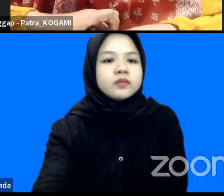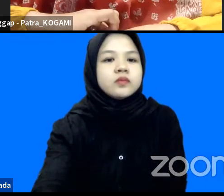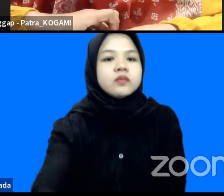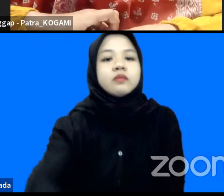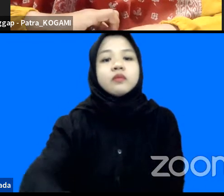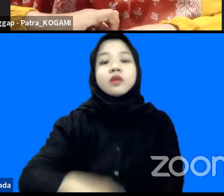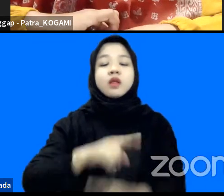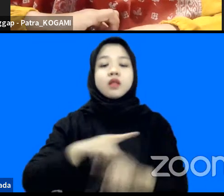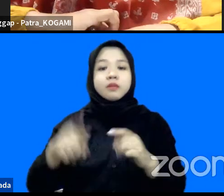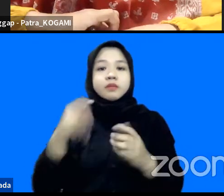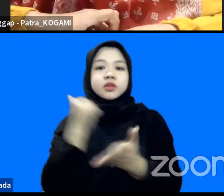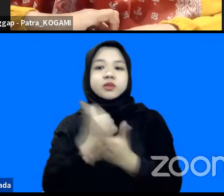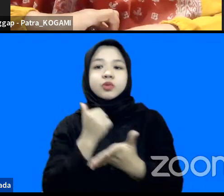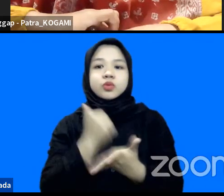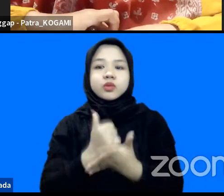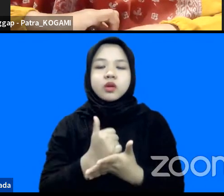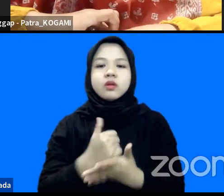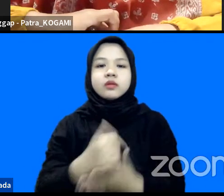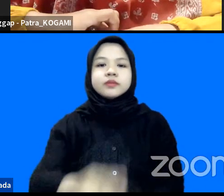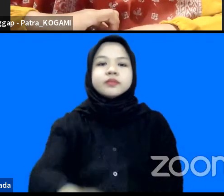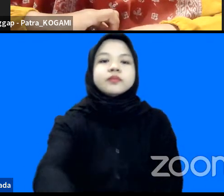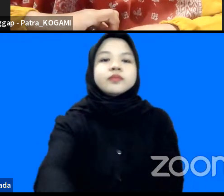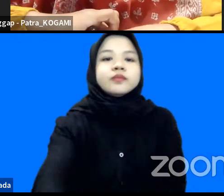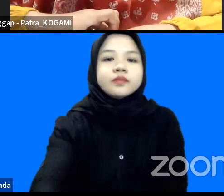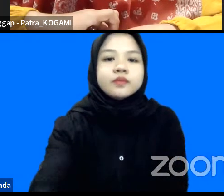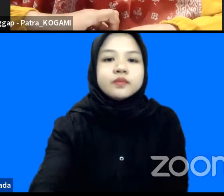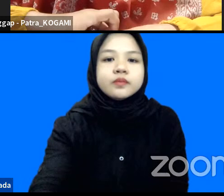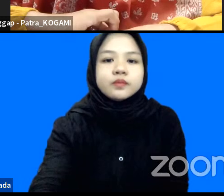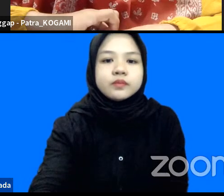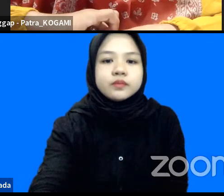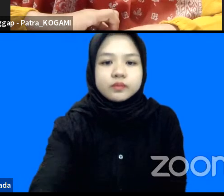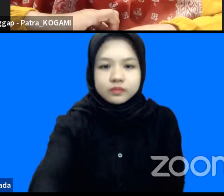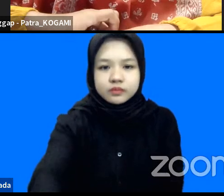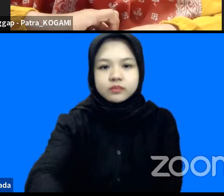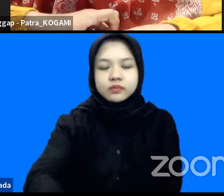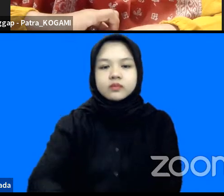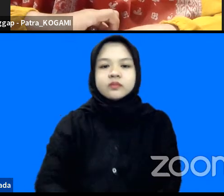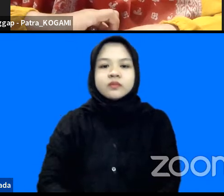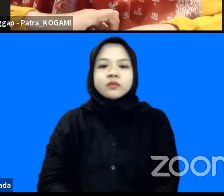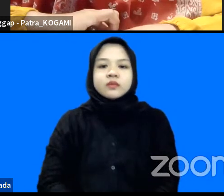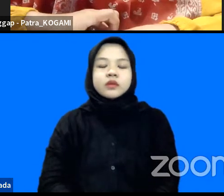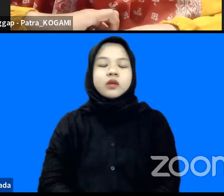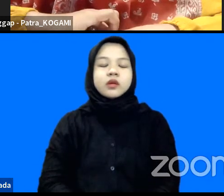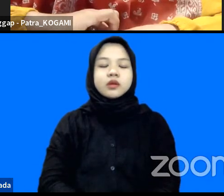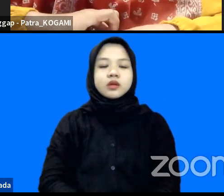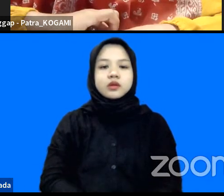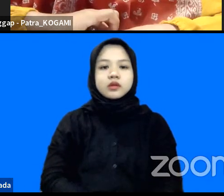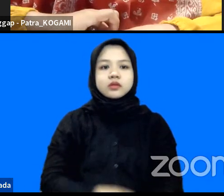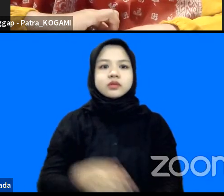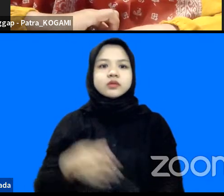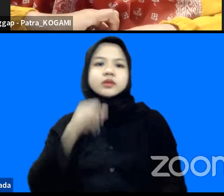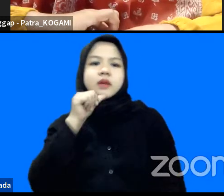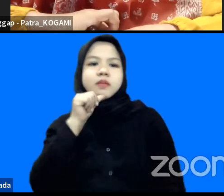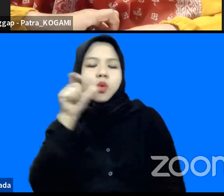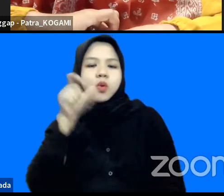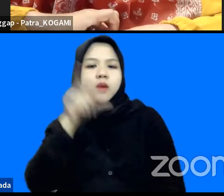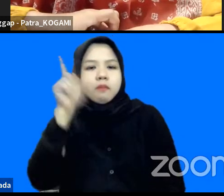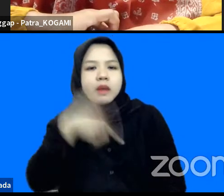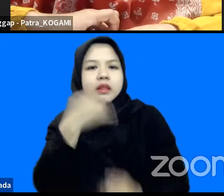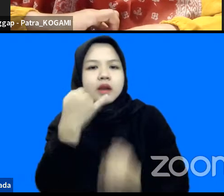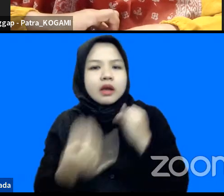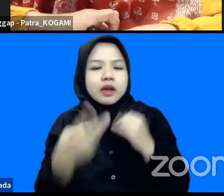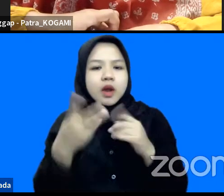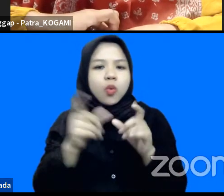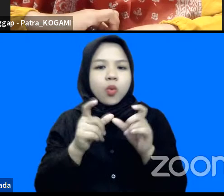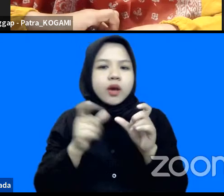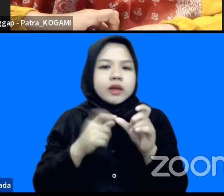saya dicolek nih oleh Pak Gusman sebetulnya di DM end user end user itu siapa sih dalam sistem peringatan dini tsunami dan